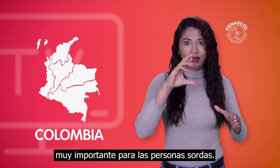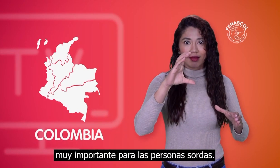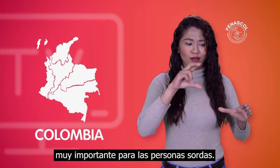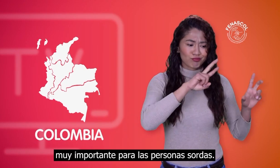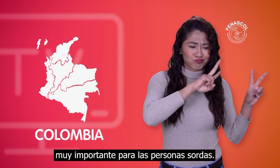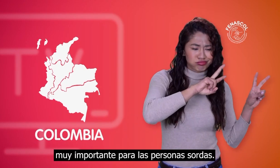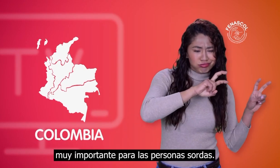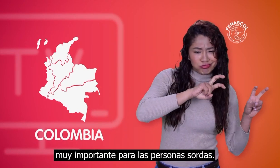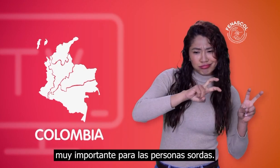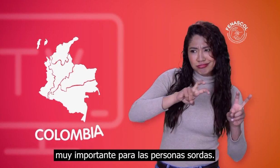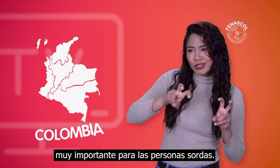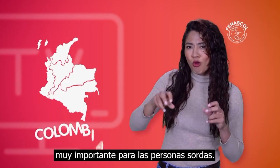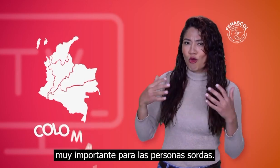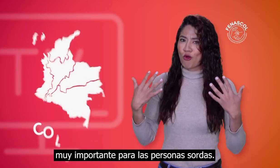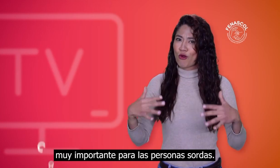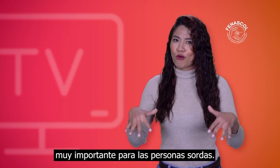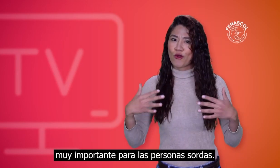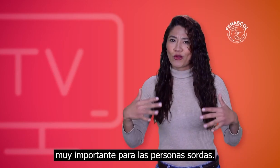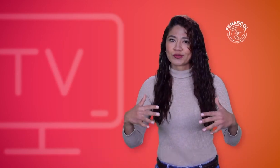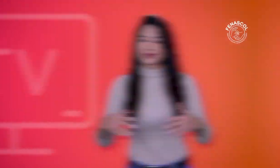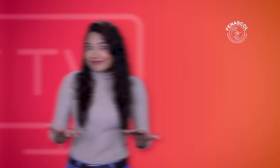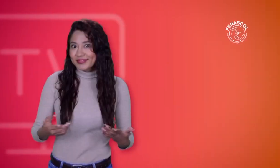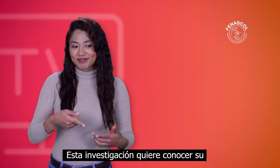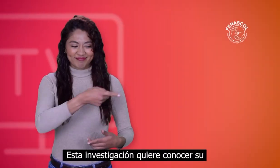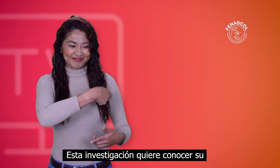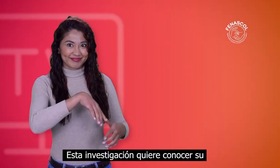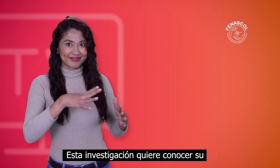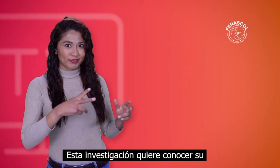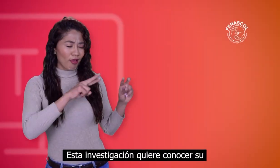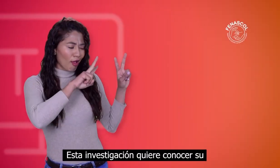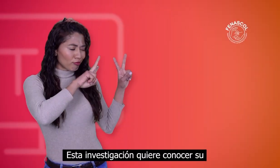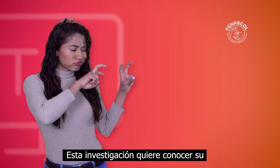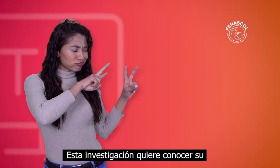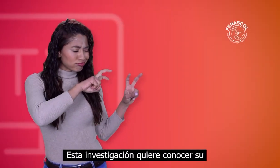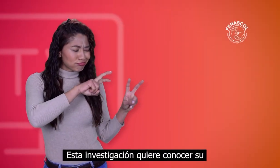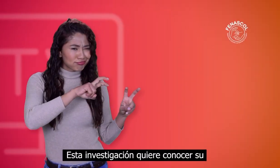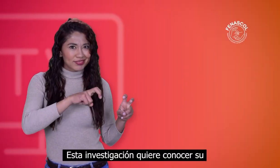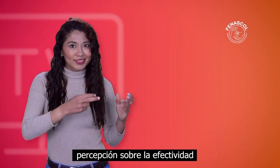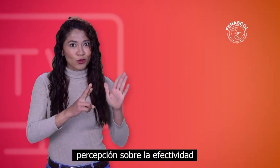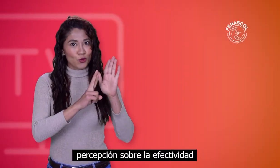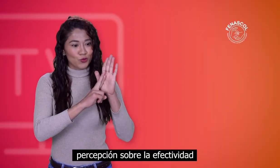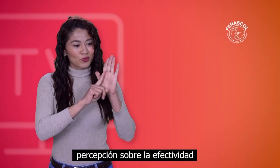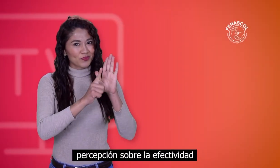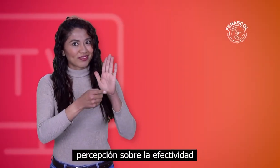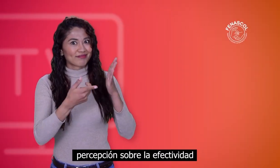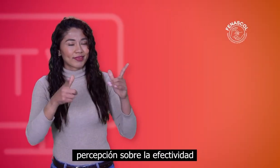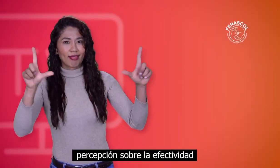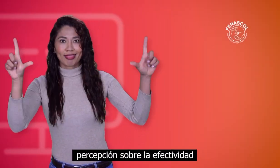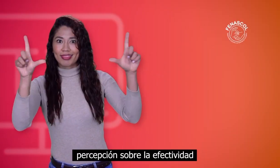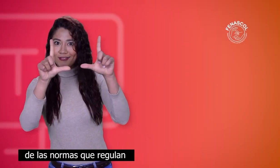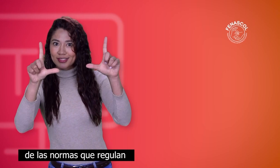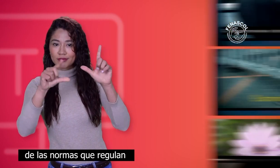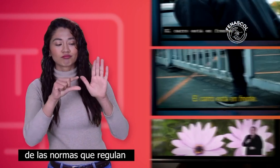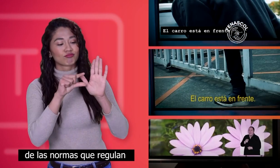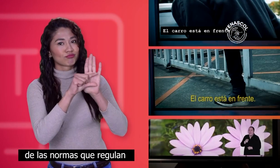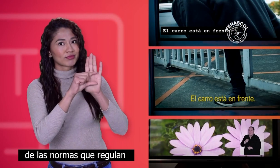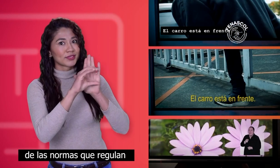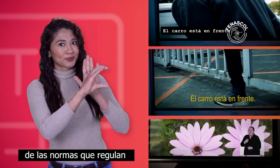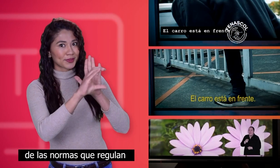muy importante para las personas sordas. Esta investigación quiere conocer su percepción sobre la efectividad de las normas